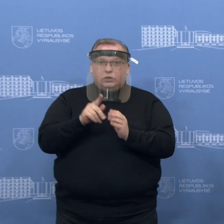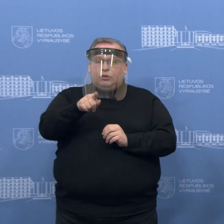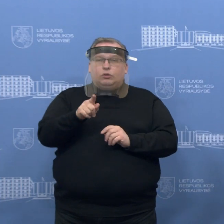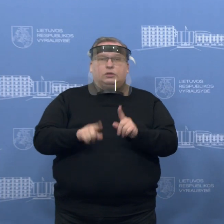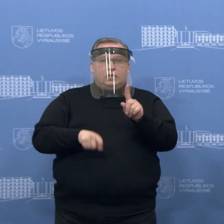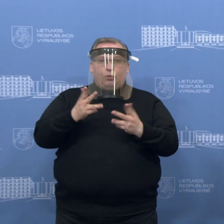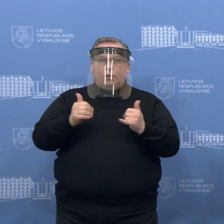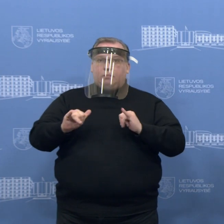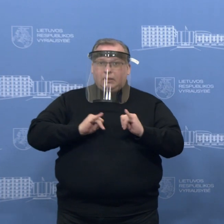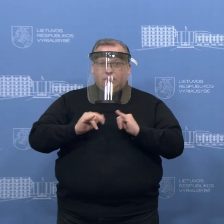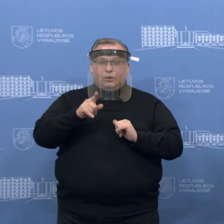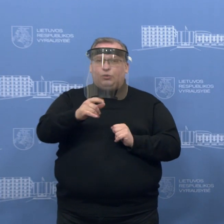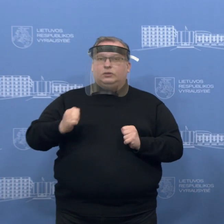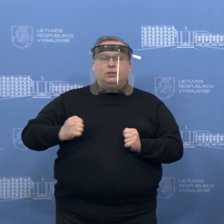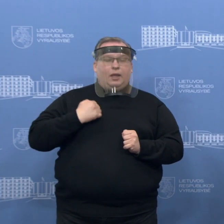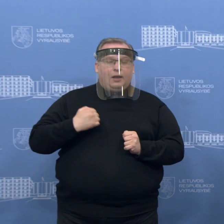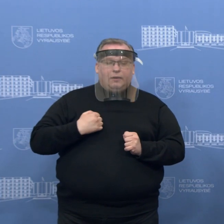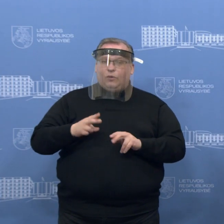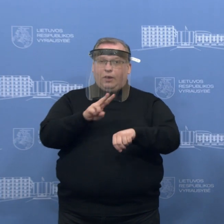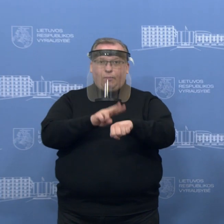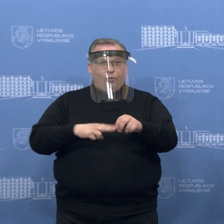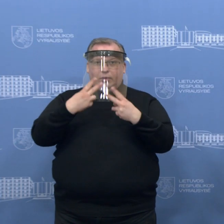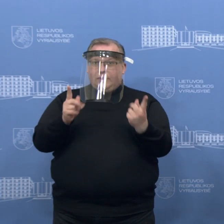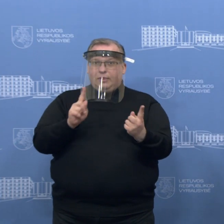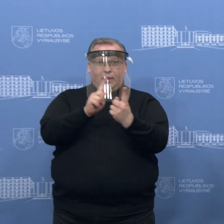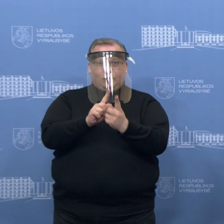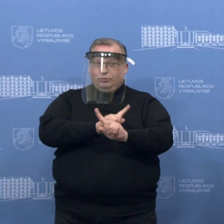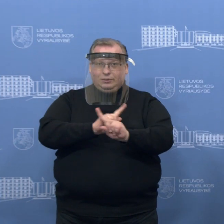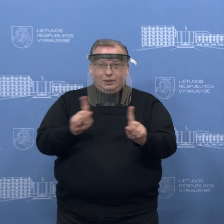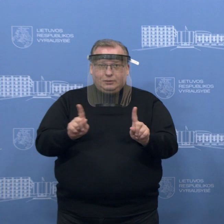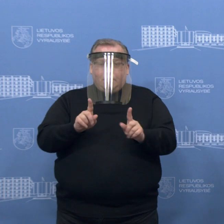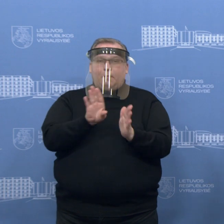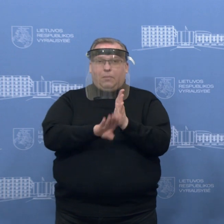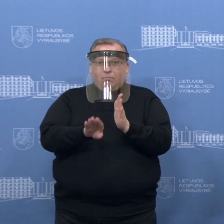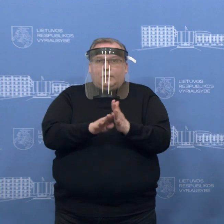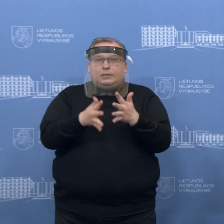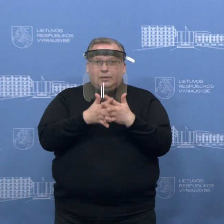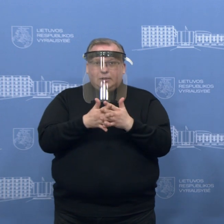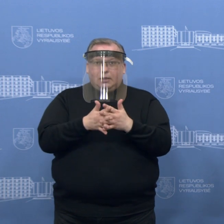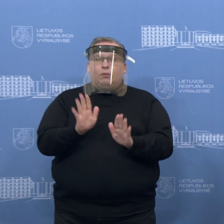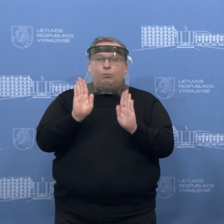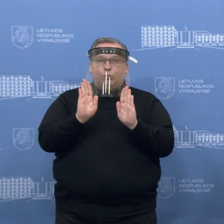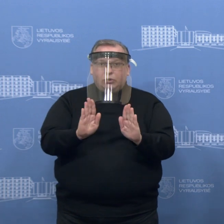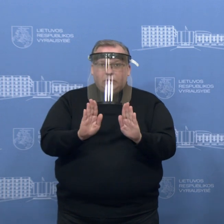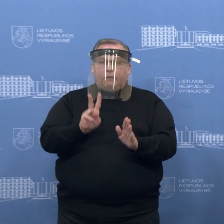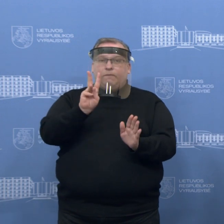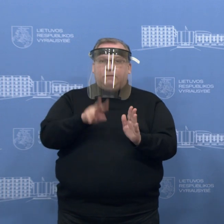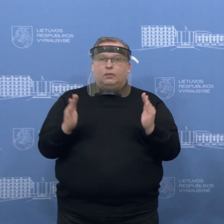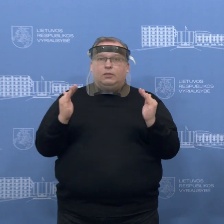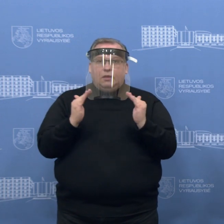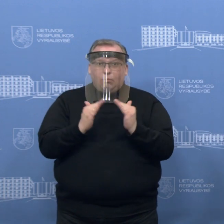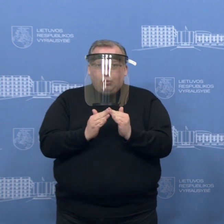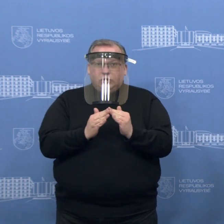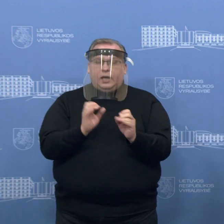policininko, nei kariško nepamatysite tiesiog arba su juo nesusidursite. Labai elementarus dalykas, laikykime nurodymų,